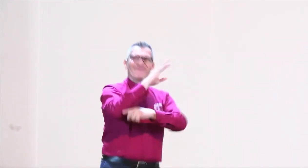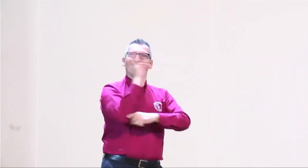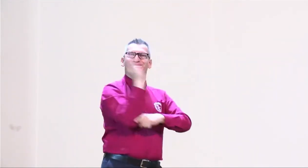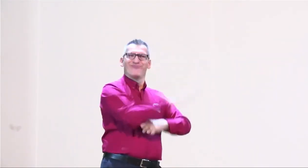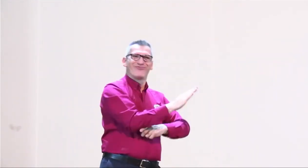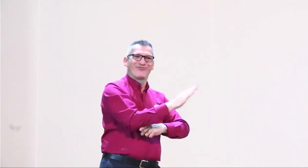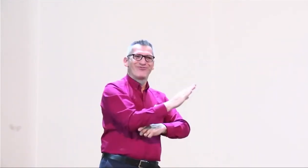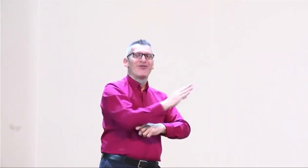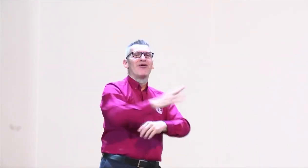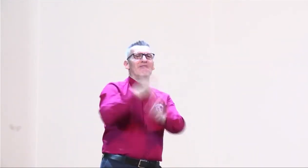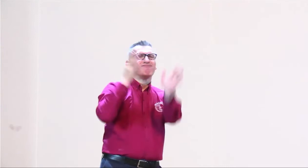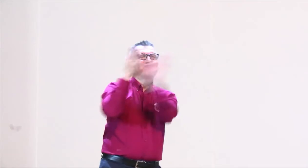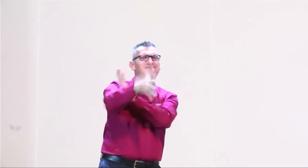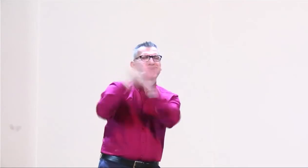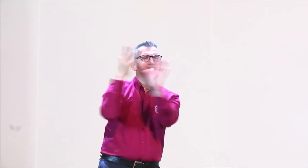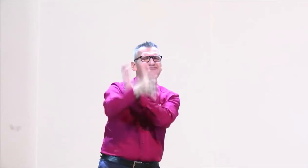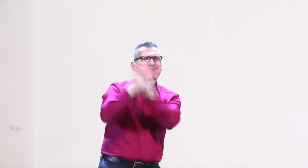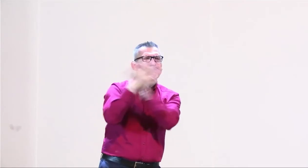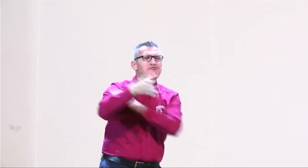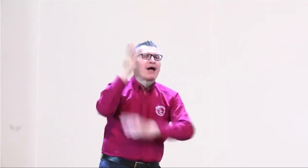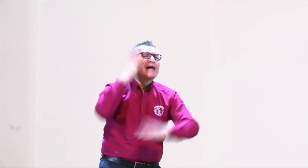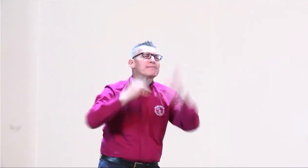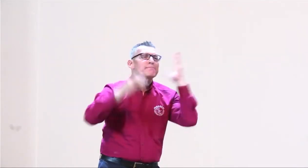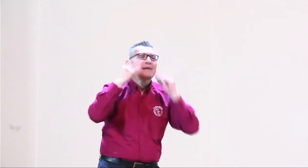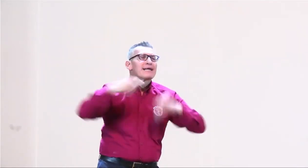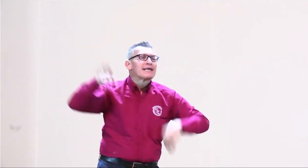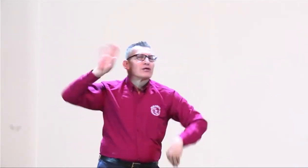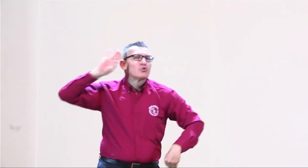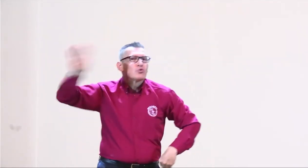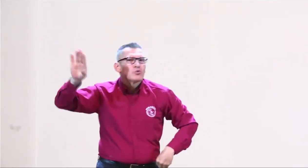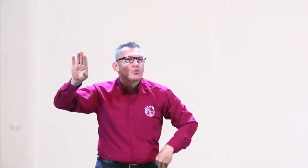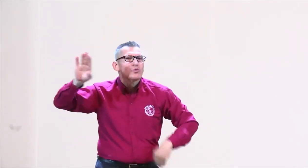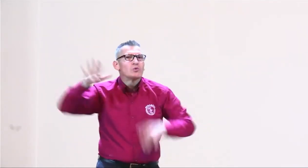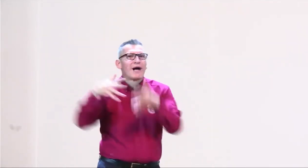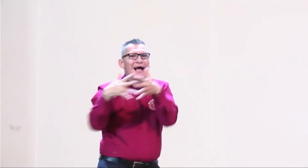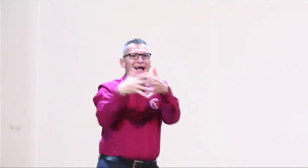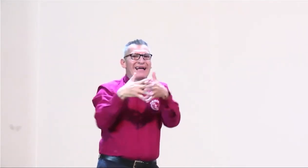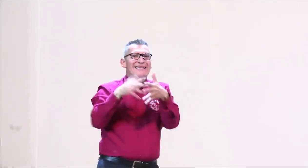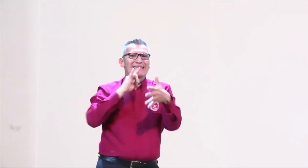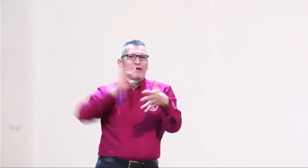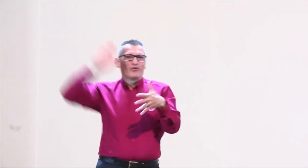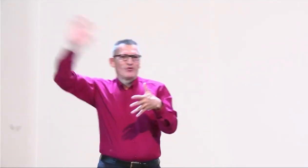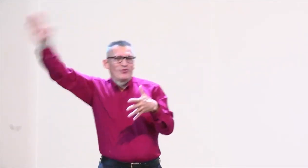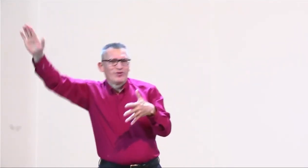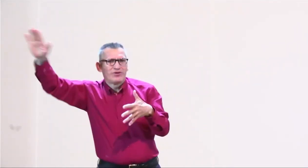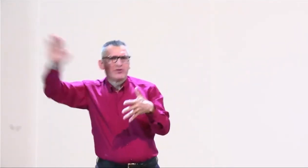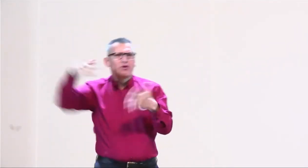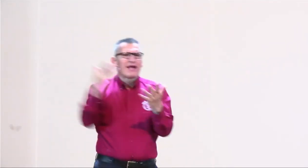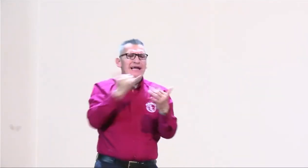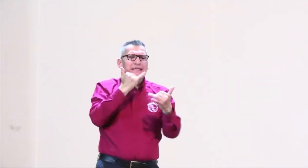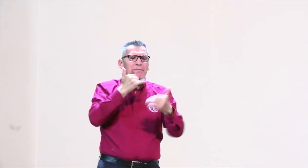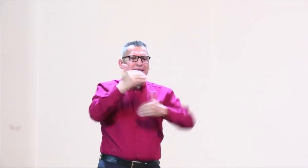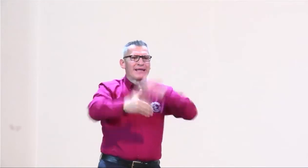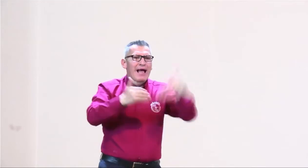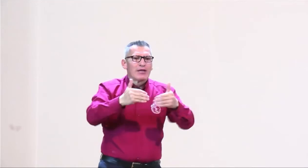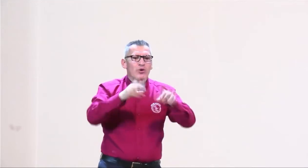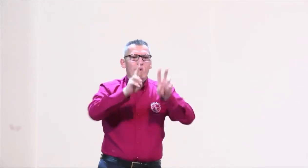vimos esta mañana, por ejemplo, en la presentación de la doctora Toni Holmes, en la que se hablaba acerca de la experiencia en los Estados